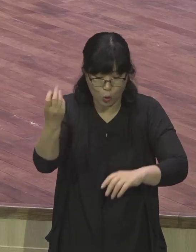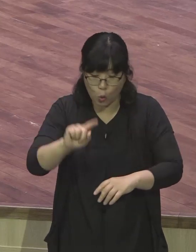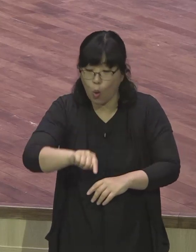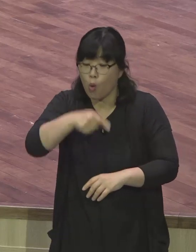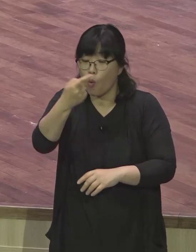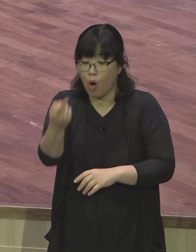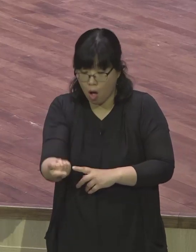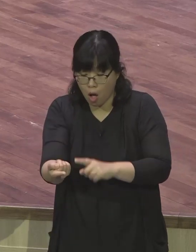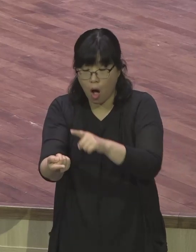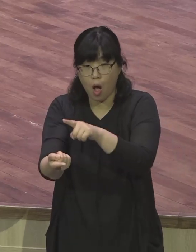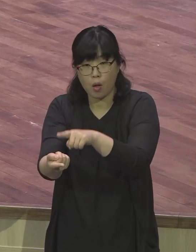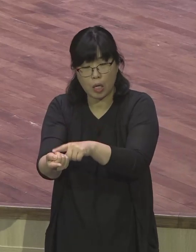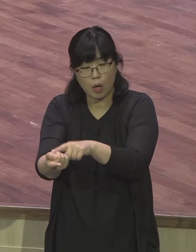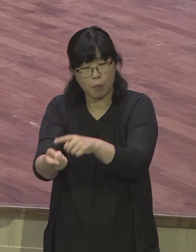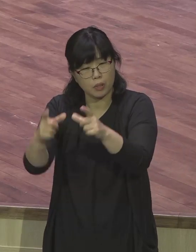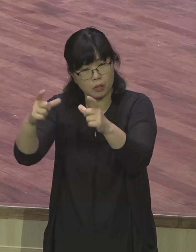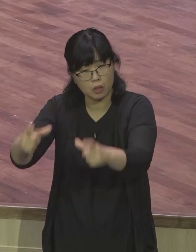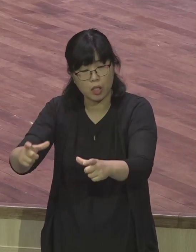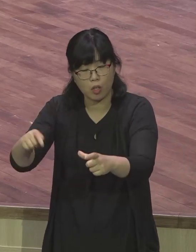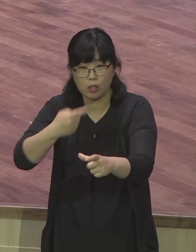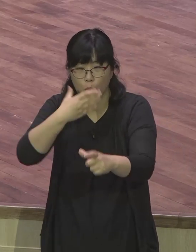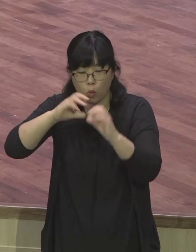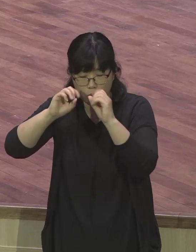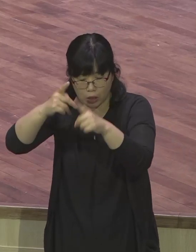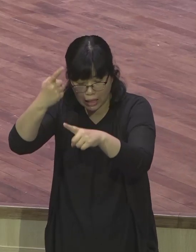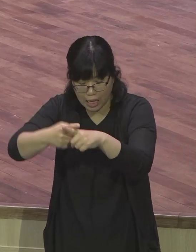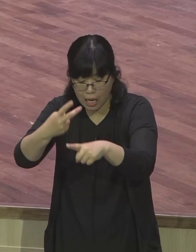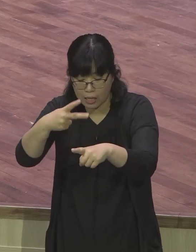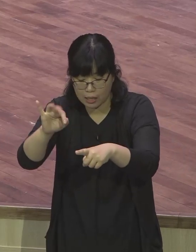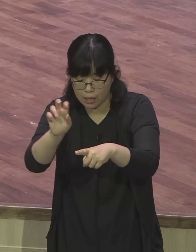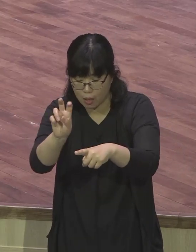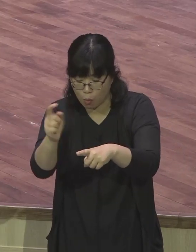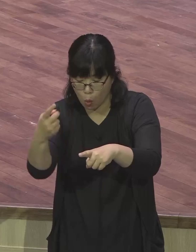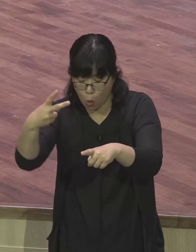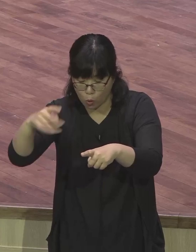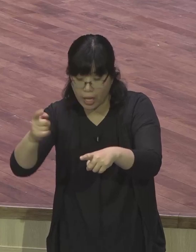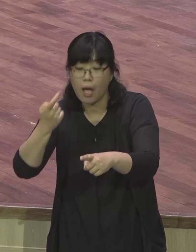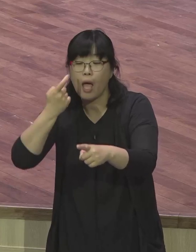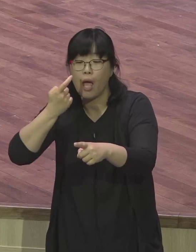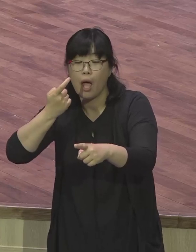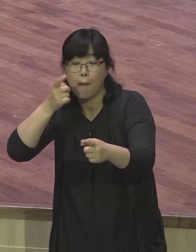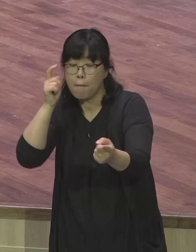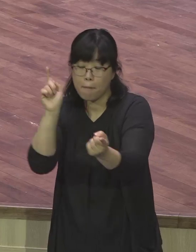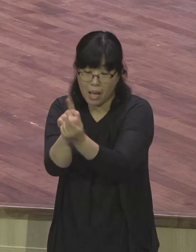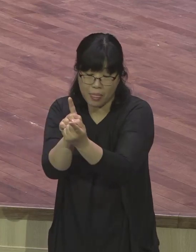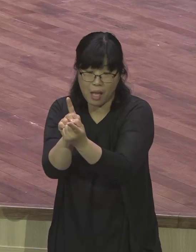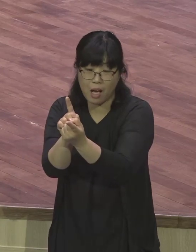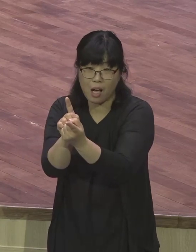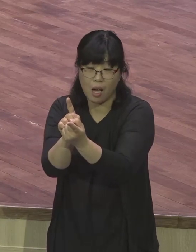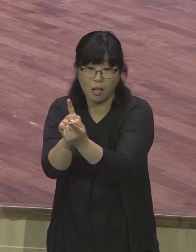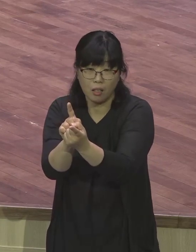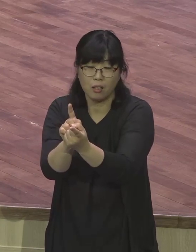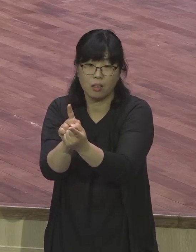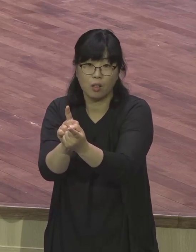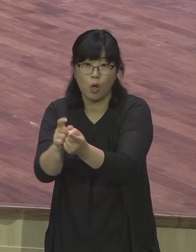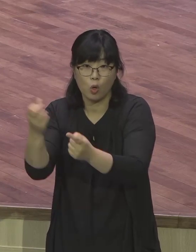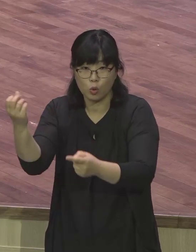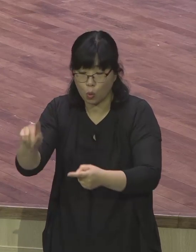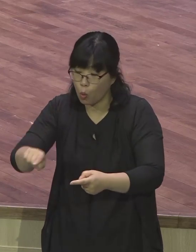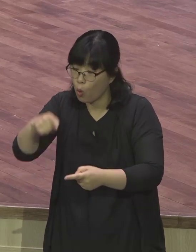제자 디모델을 찾게 되었고 그 후에 마게도네 척성인 빌리뽀 지역으로 대살로니카 지역으로